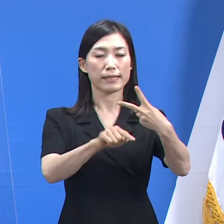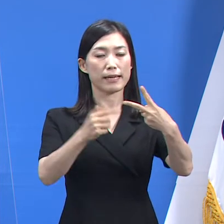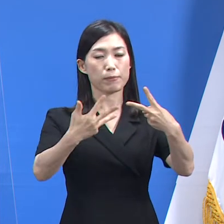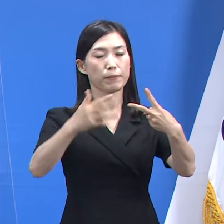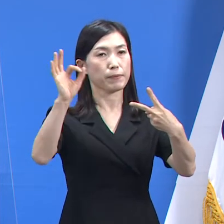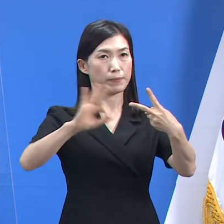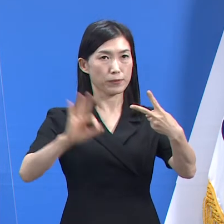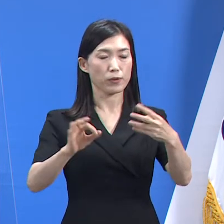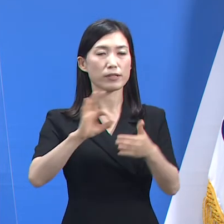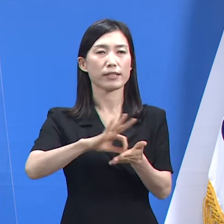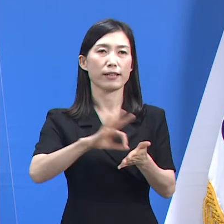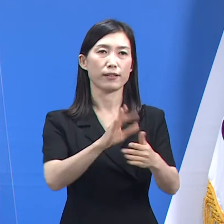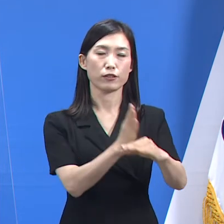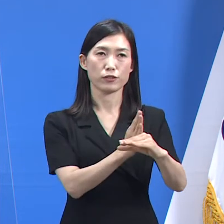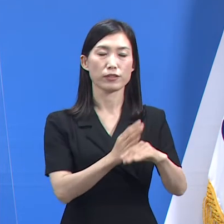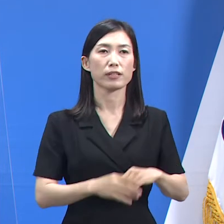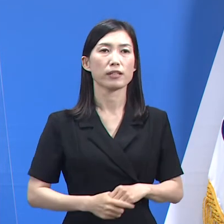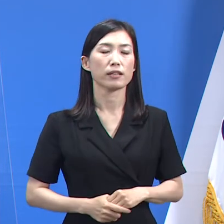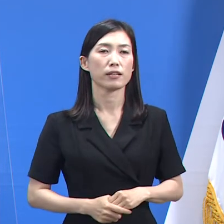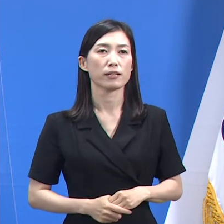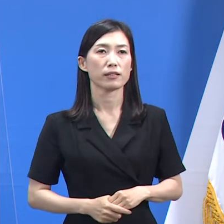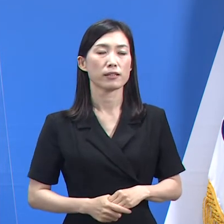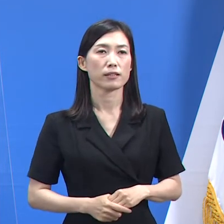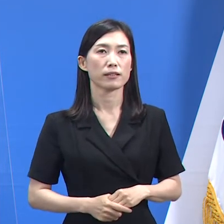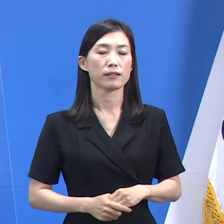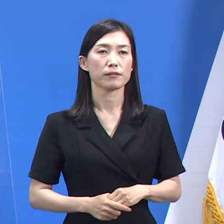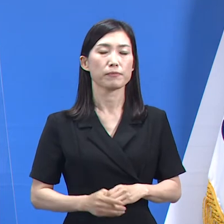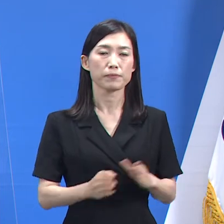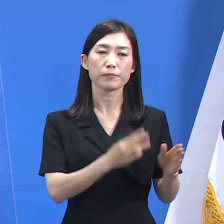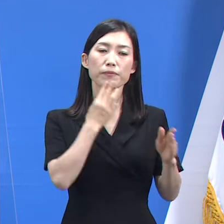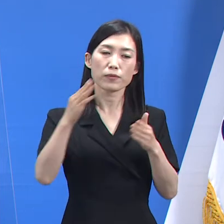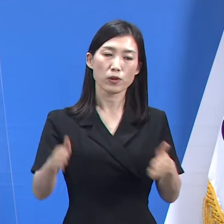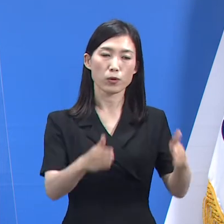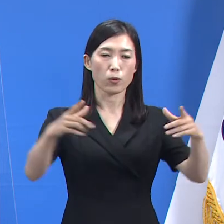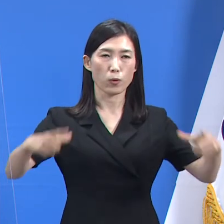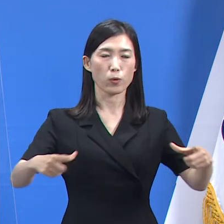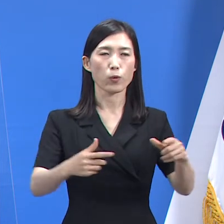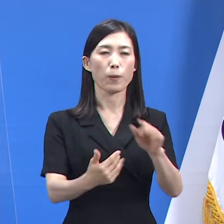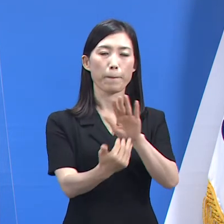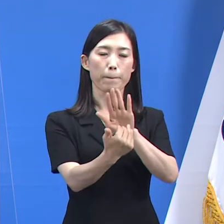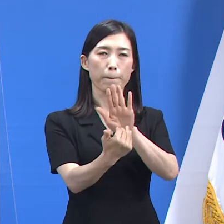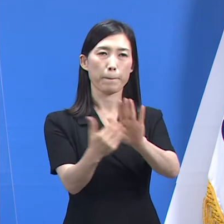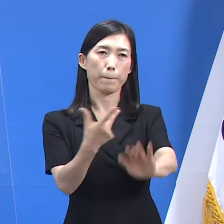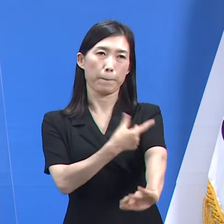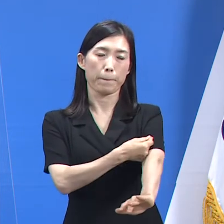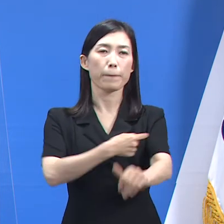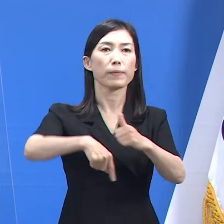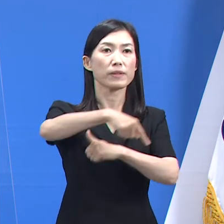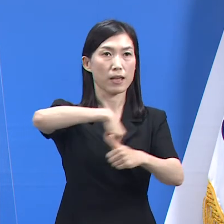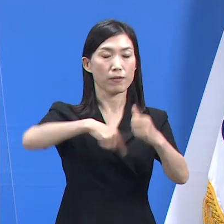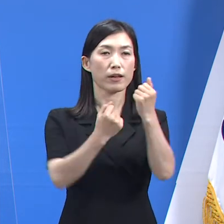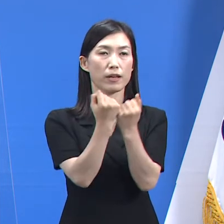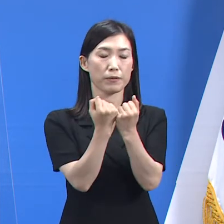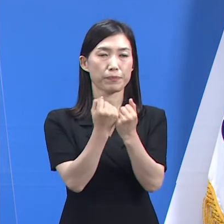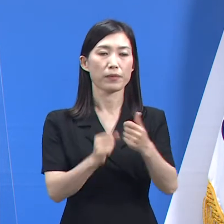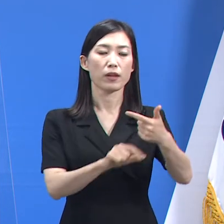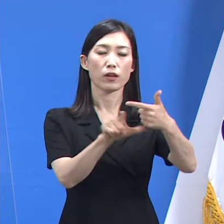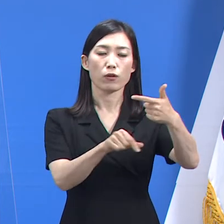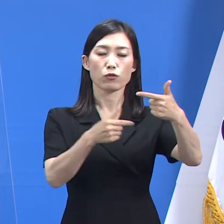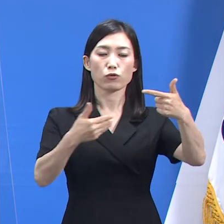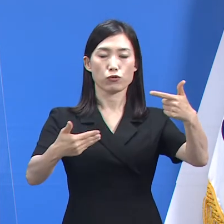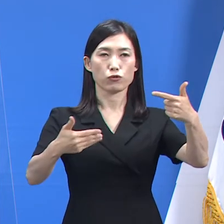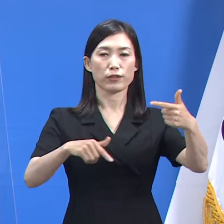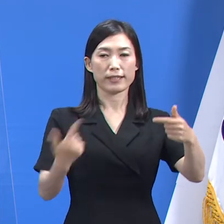%입니다. 다음은 경기도 코로나19 예방접종 현황입니다. 6월 9일